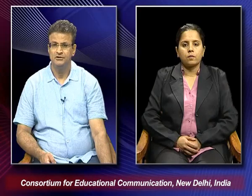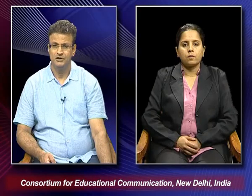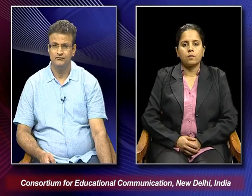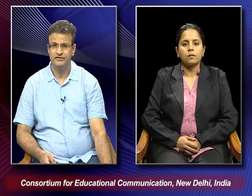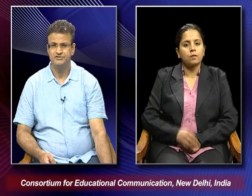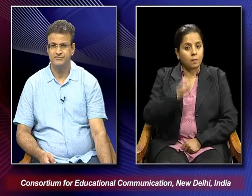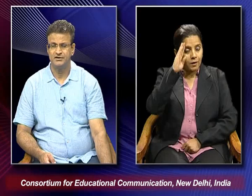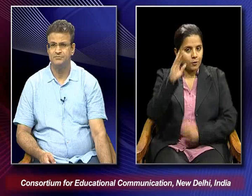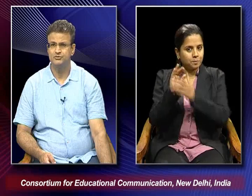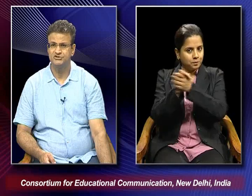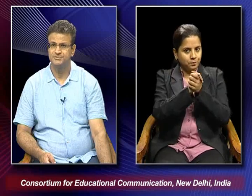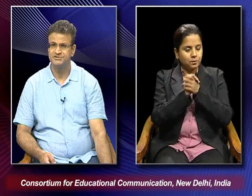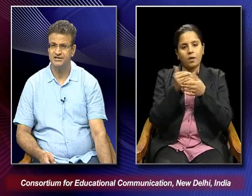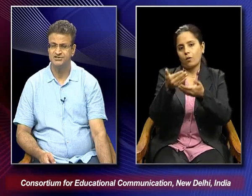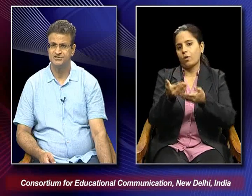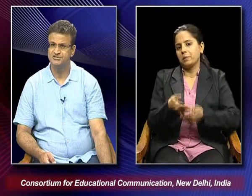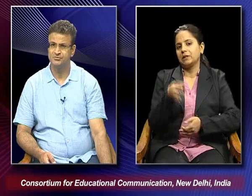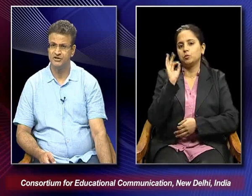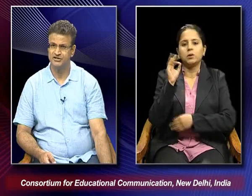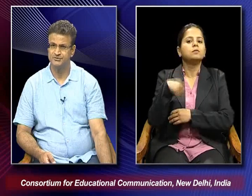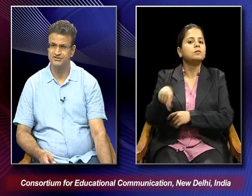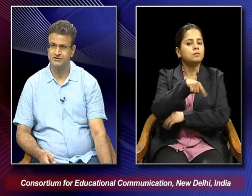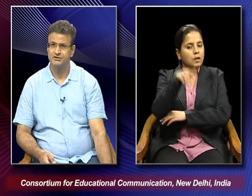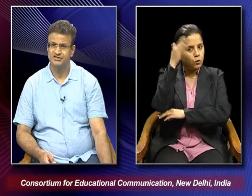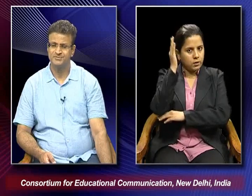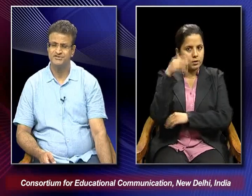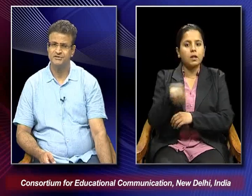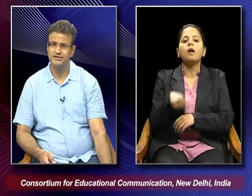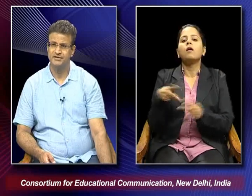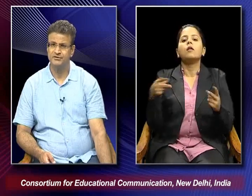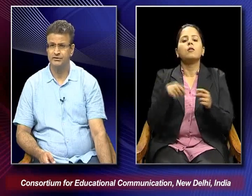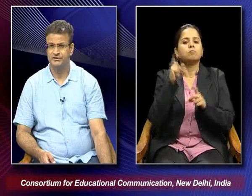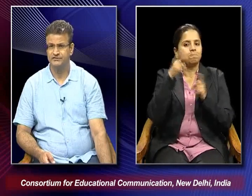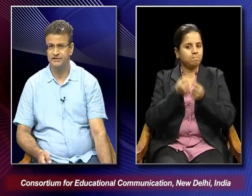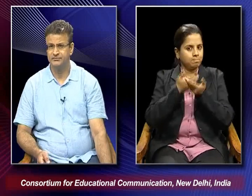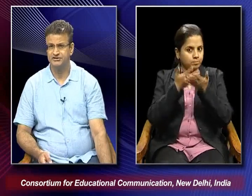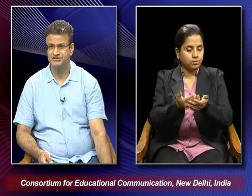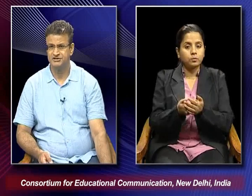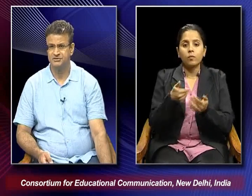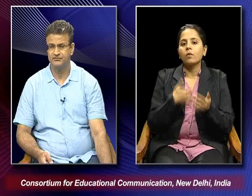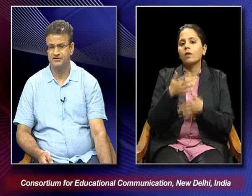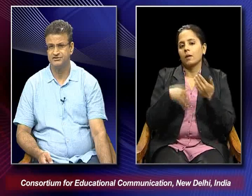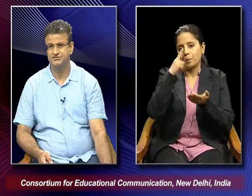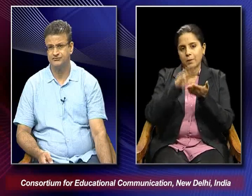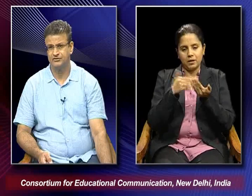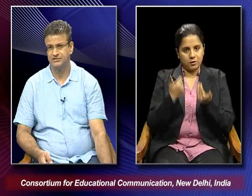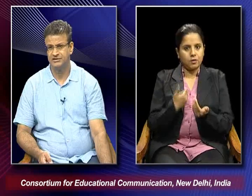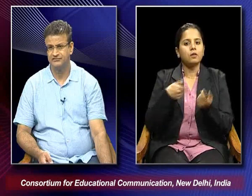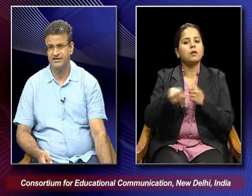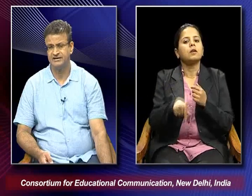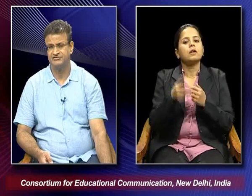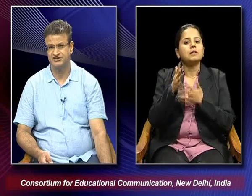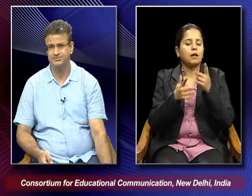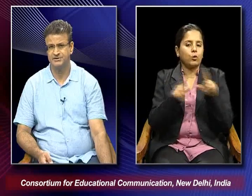Hello friends, welcome to the special lecture Symbolic Expression and today we have Manisha Sharma with us for the